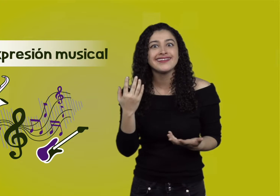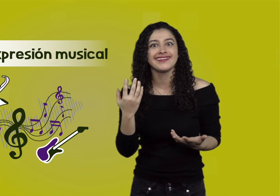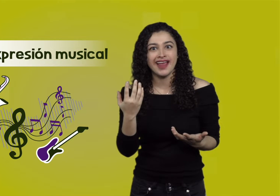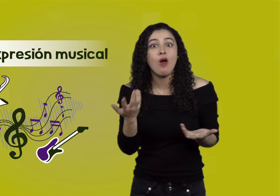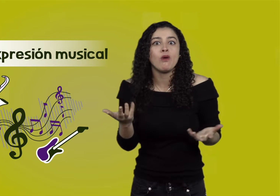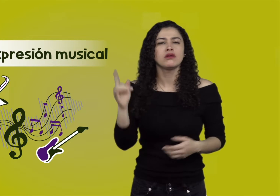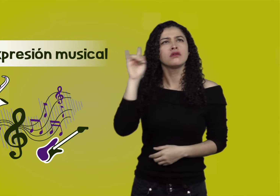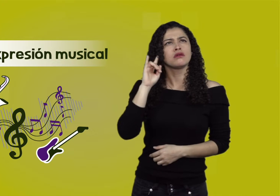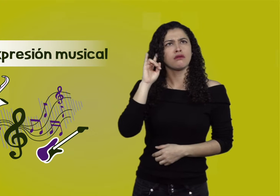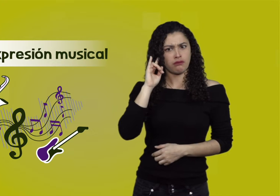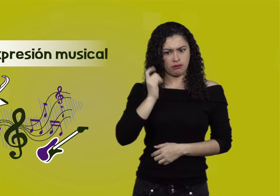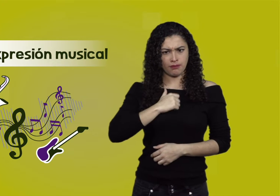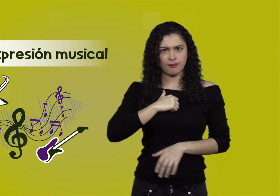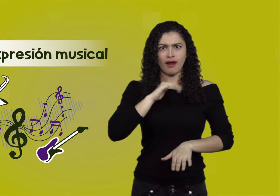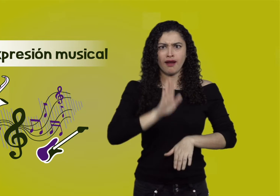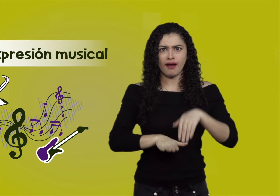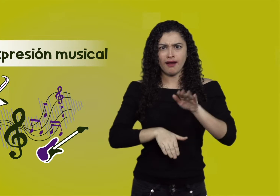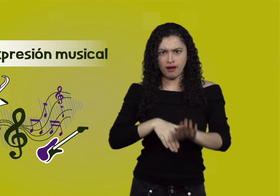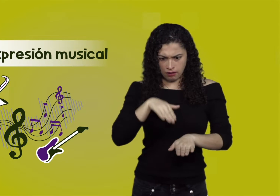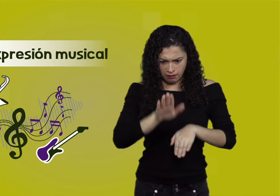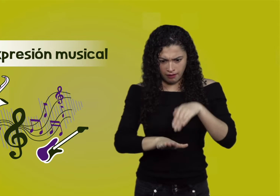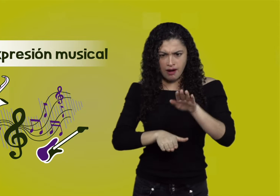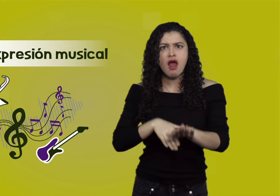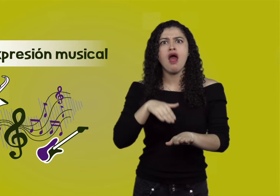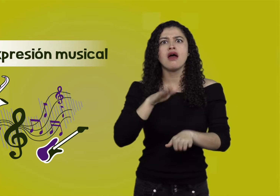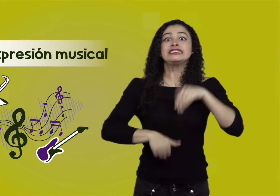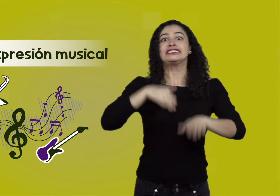y el sonido de sus pasos al caminar y correr.